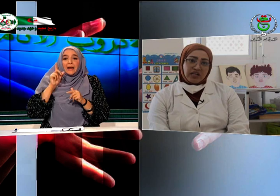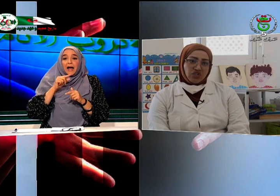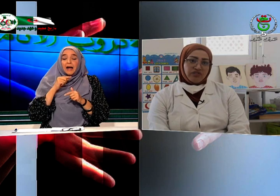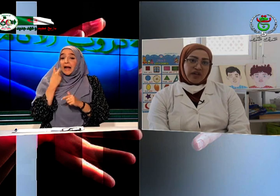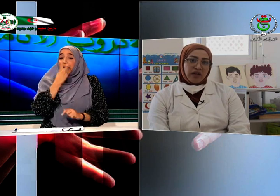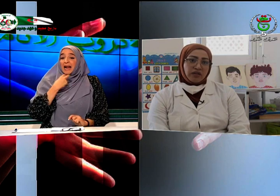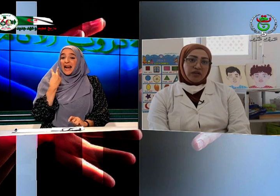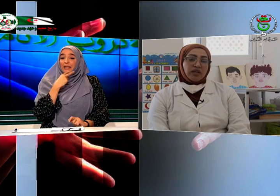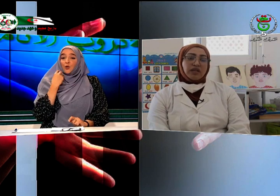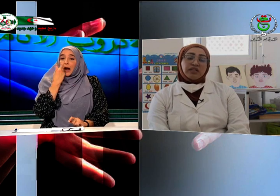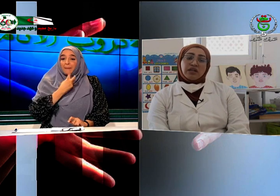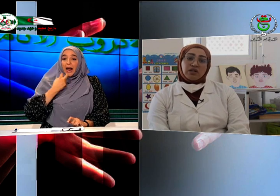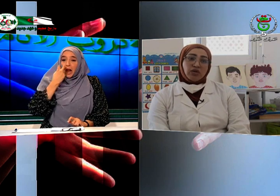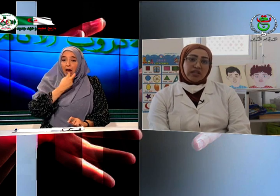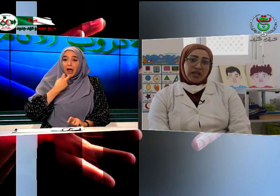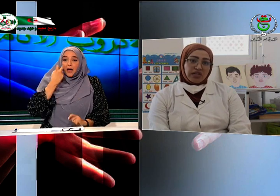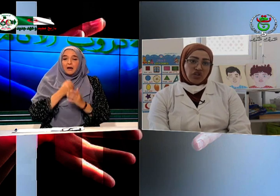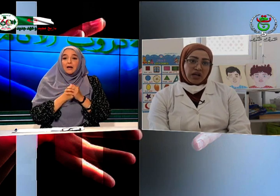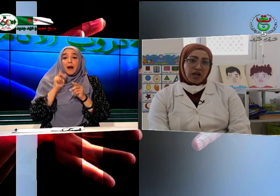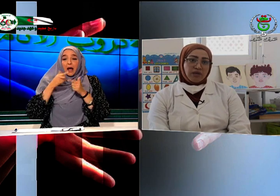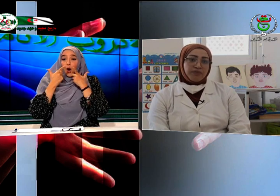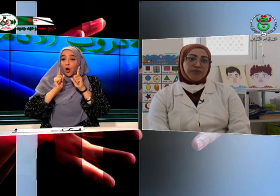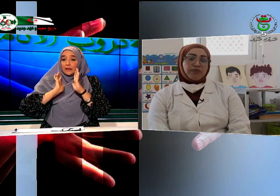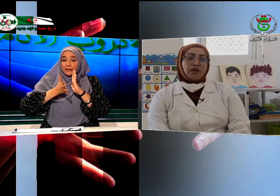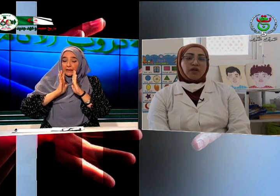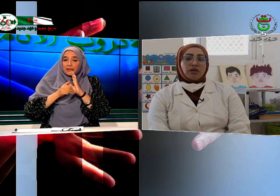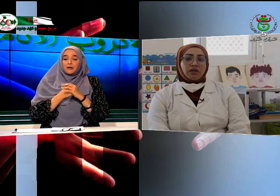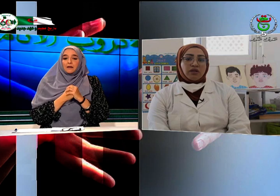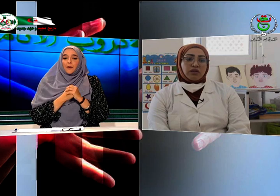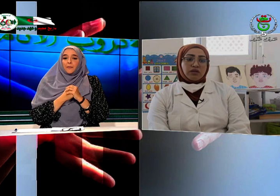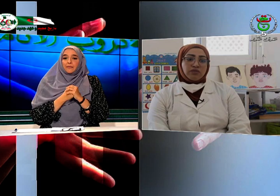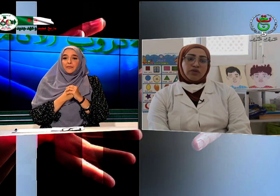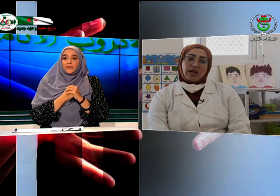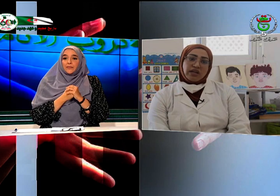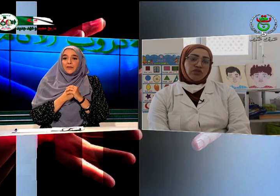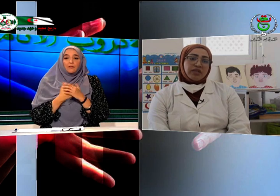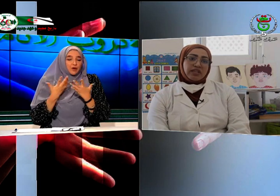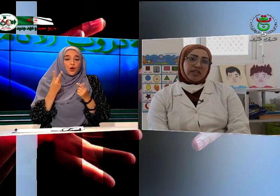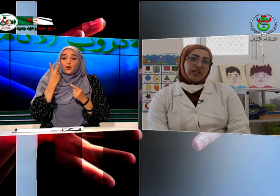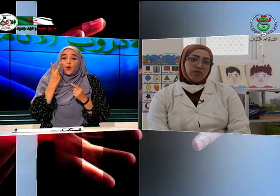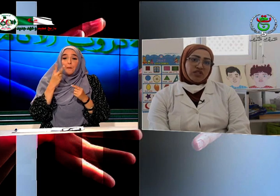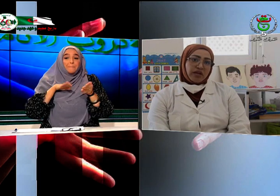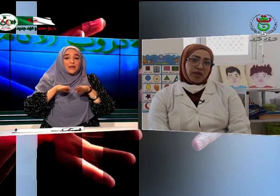الشفاه عندنا لغة الإشارة وعلى هذه هم التقنيات المستعملة